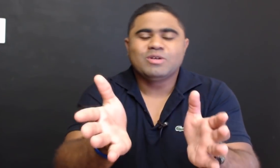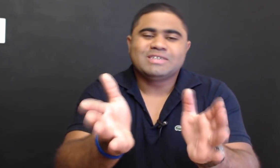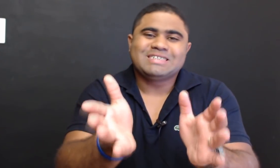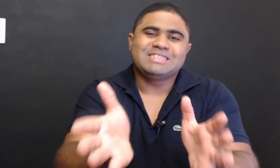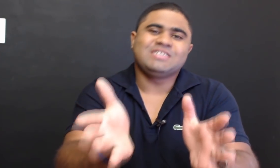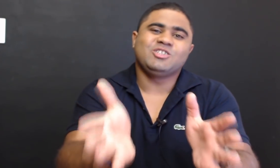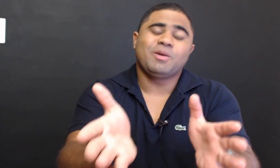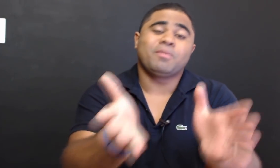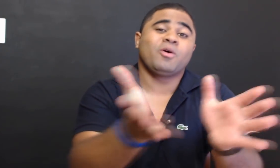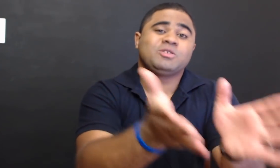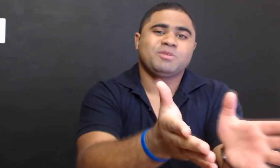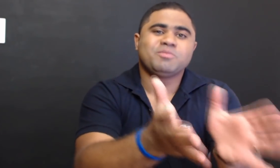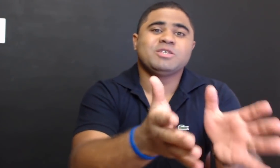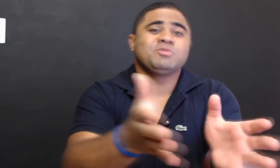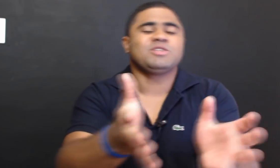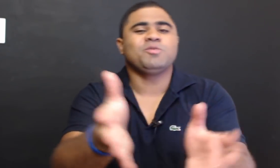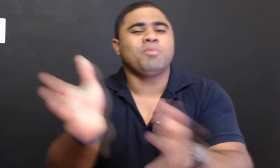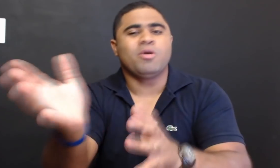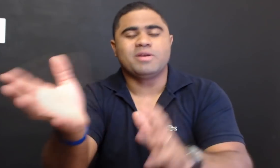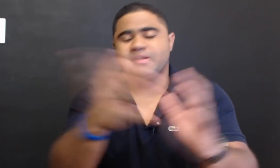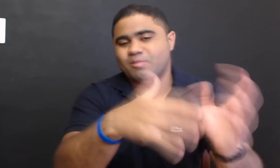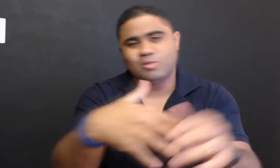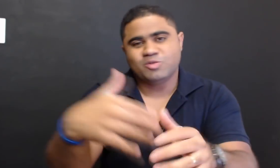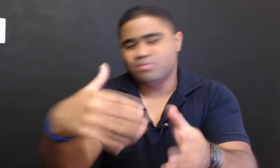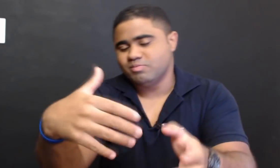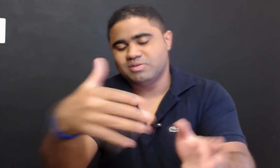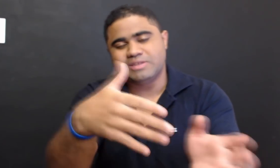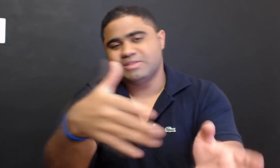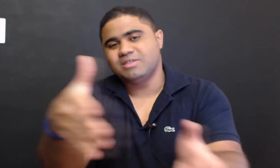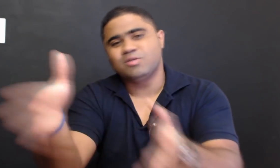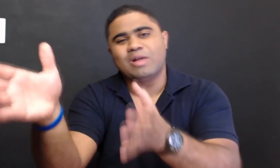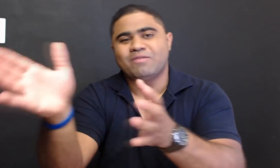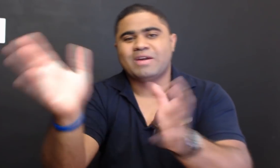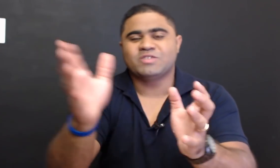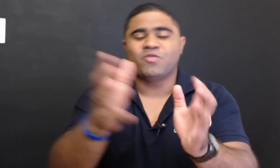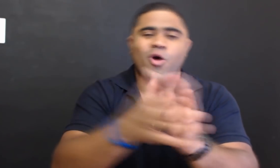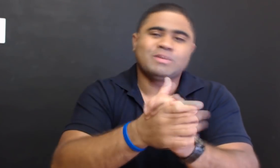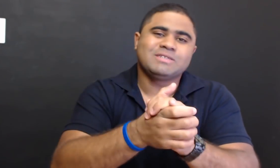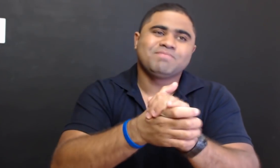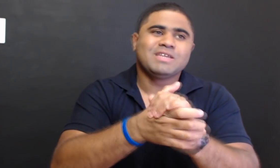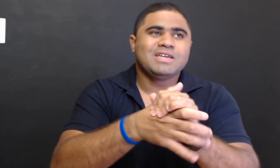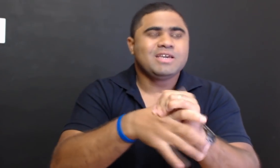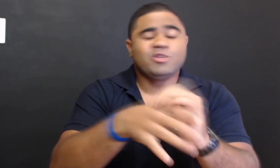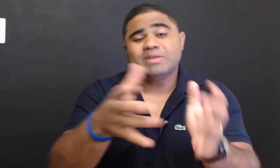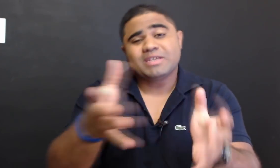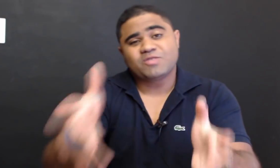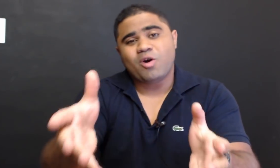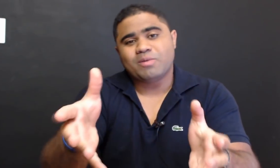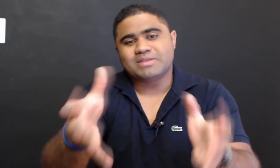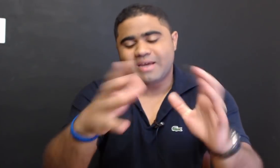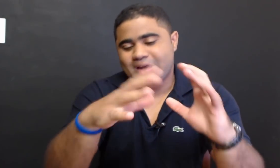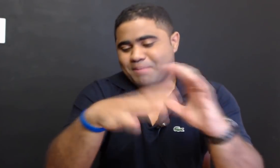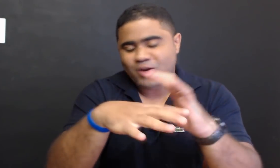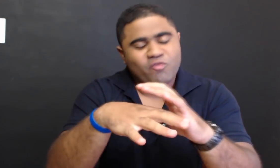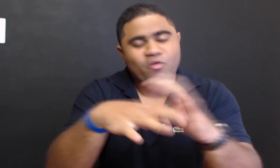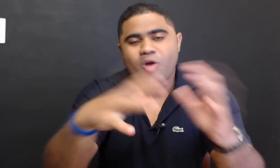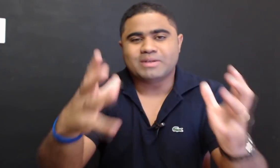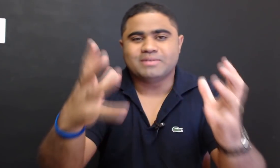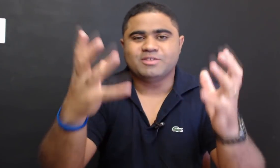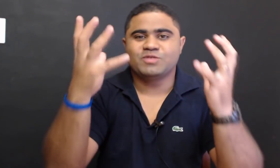se sentir próspero, mesmo sendo pobre. Onde eu cito lá várias formas. E uma das formas, a melhor forma de